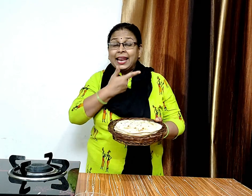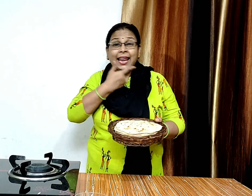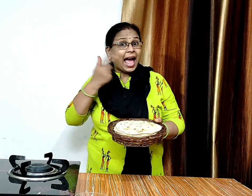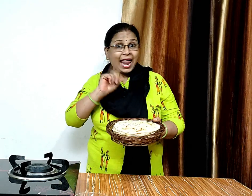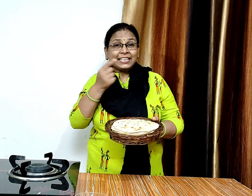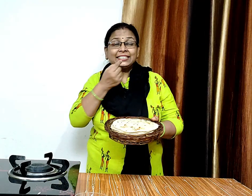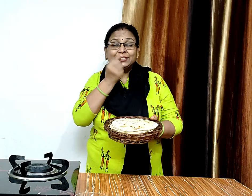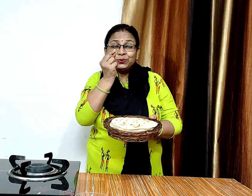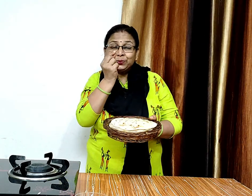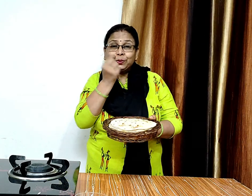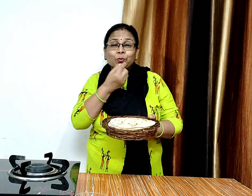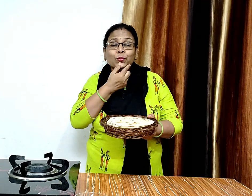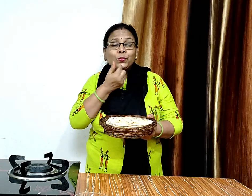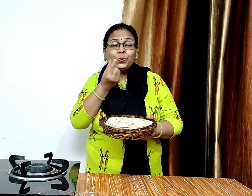सारी चपाती बन चुकी है